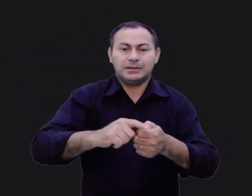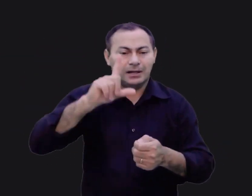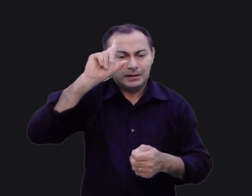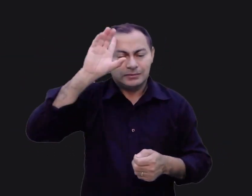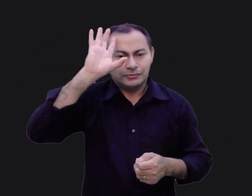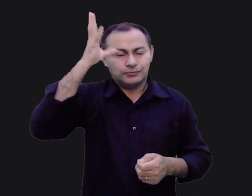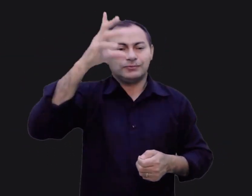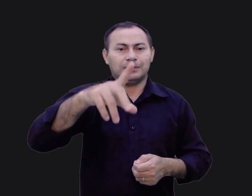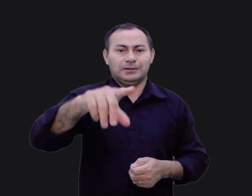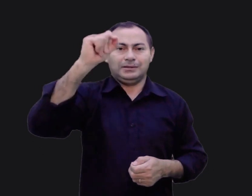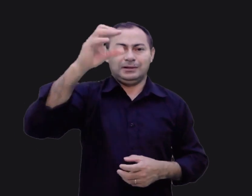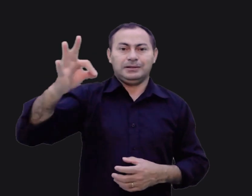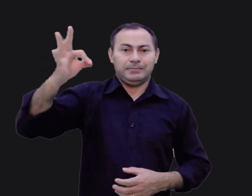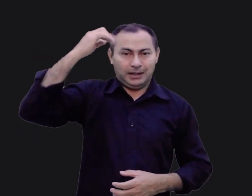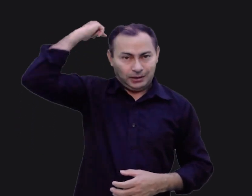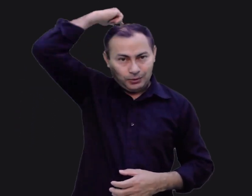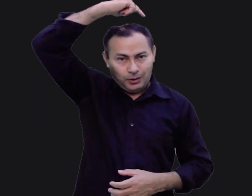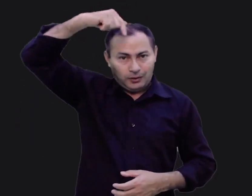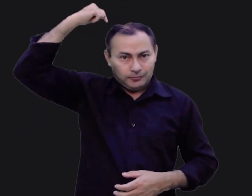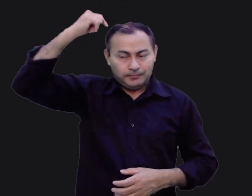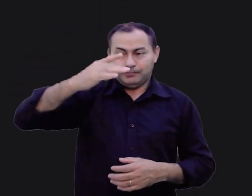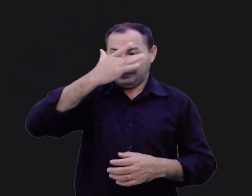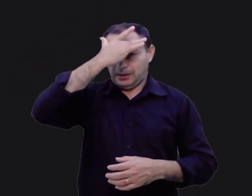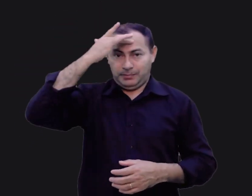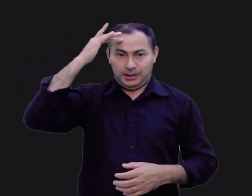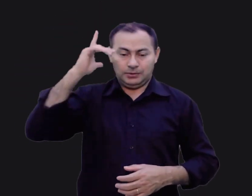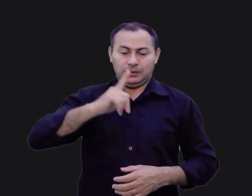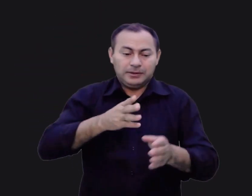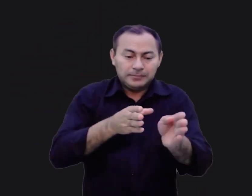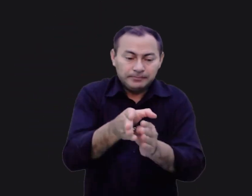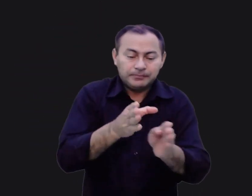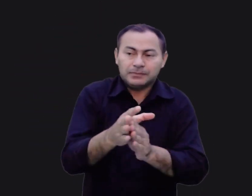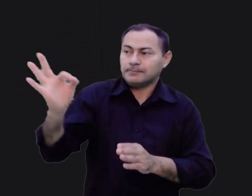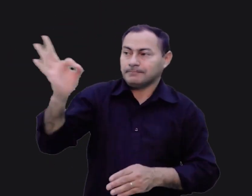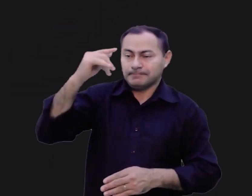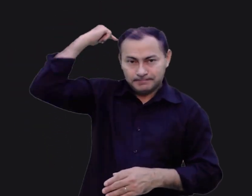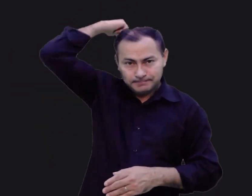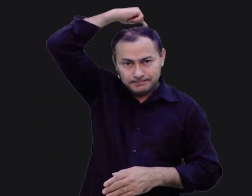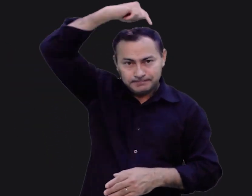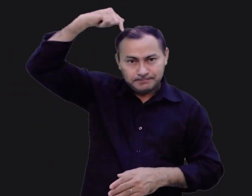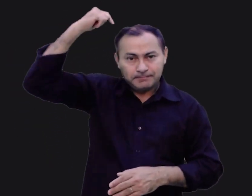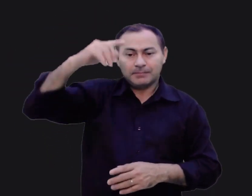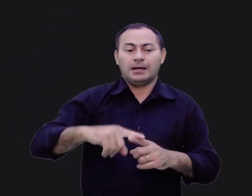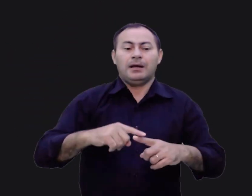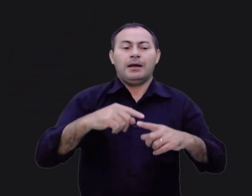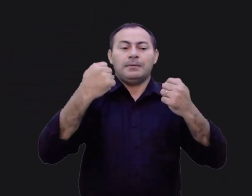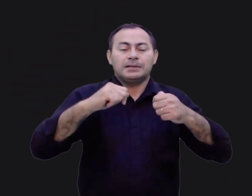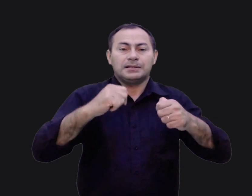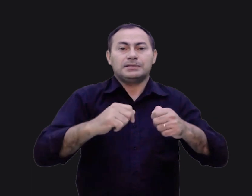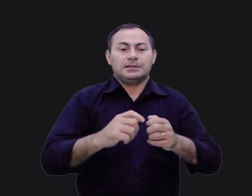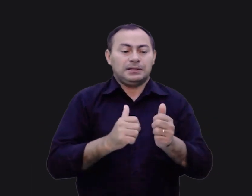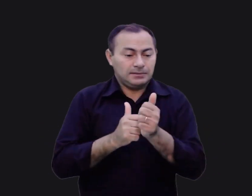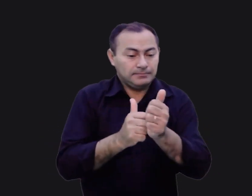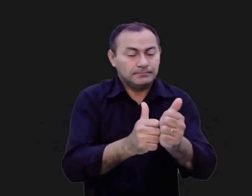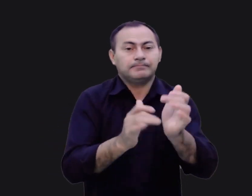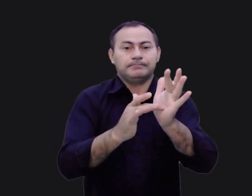discernimento espiritual. E para uma pessoa ter a orientação do Espírito Santo, ela precisa ser uma seguidora de Cristo.